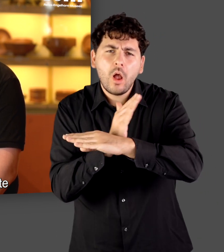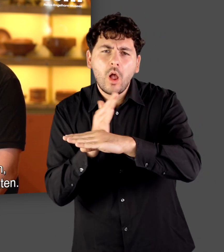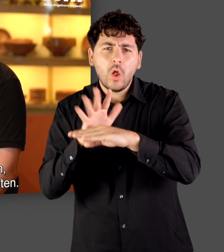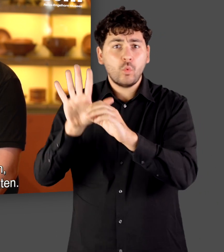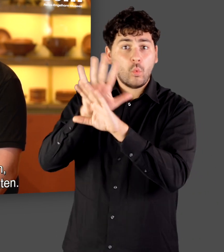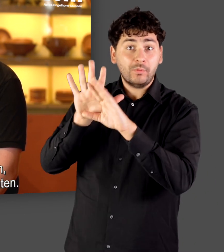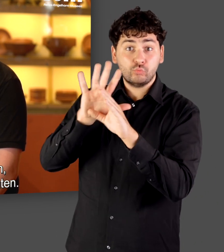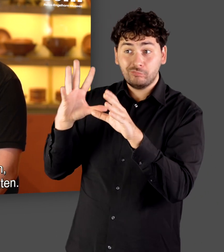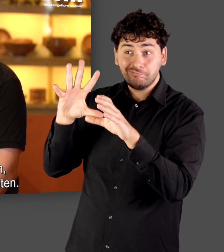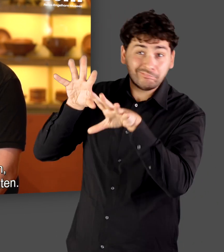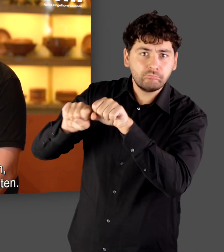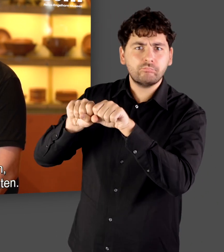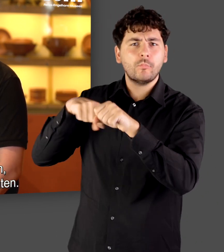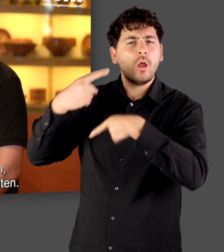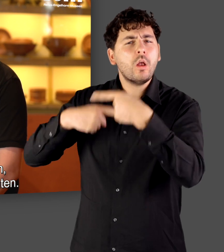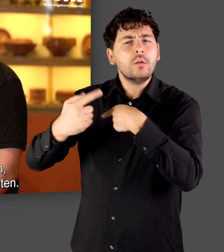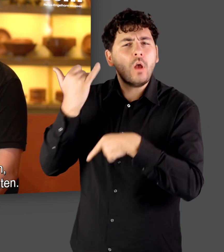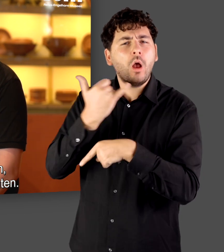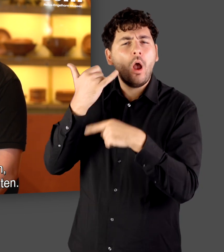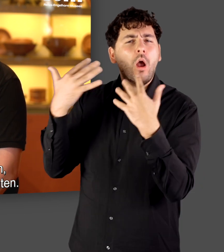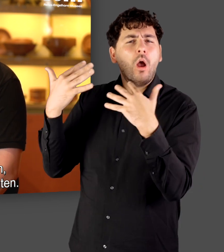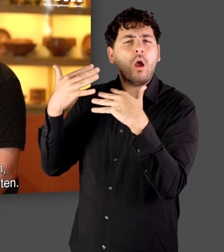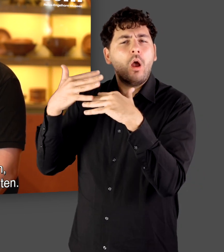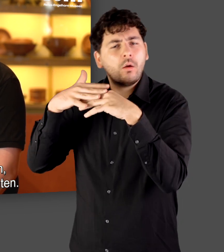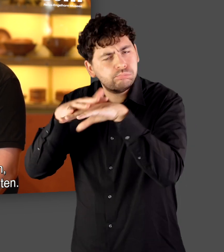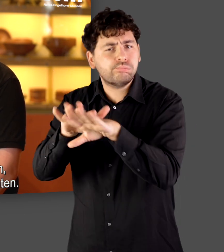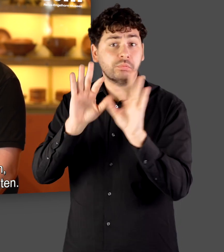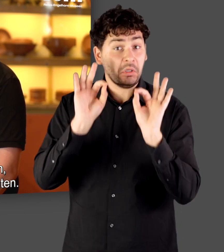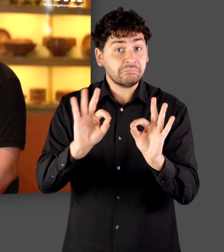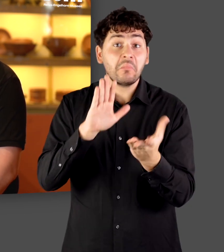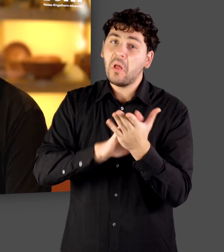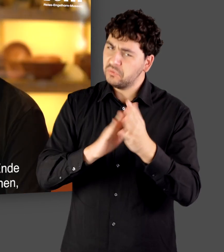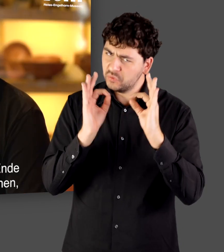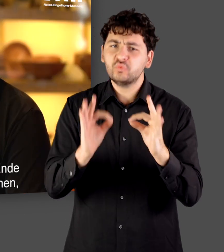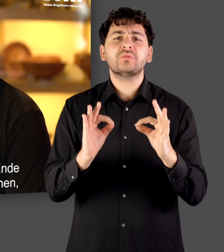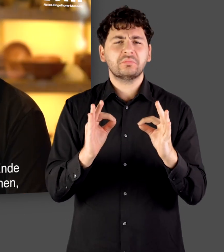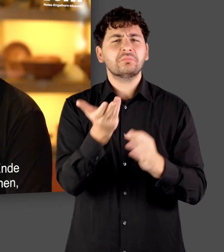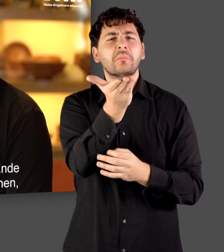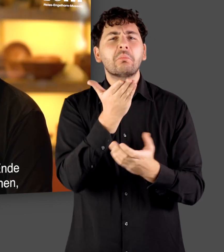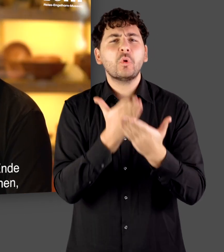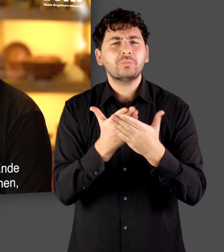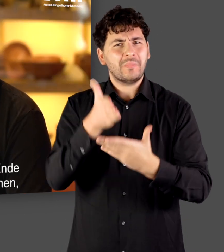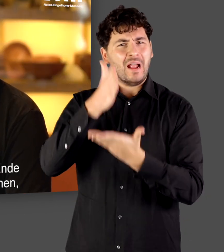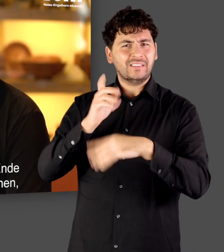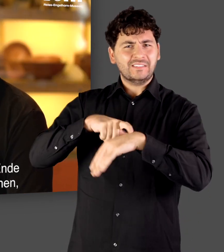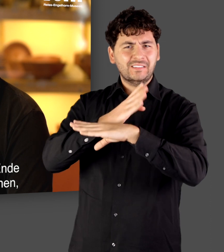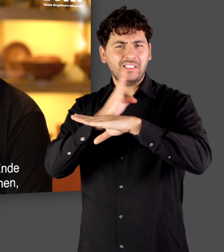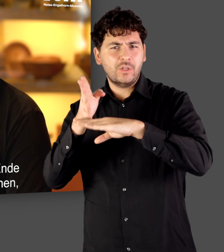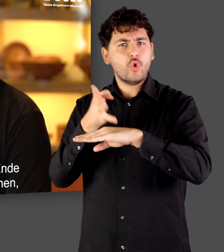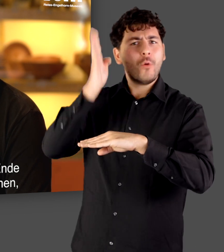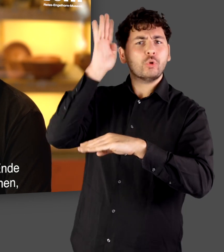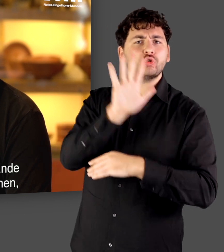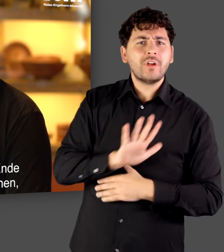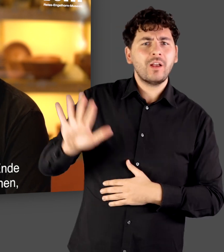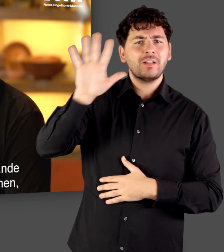Jahrhunderte zum Römischen Reich gehörten, kann man Integration gut beobachten. Zum Beispiel spricht man gegen Ende des